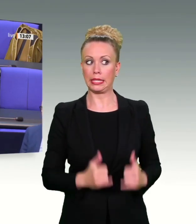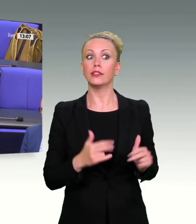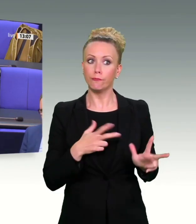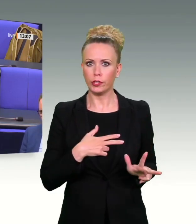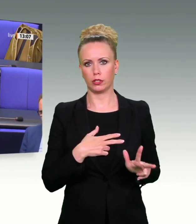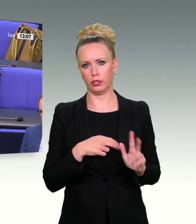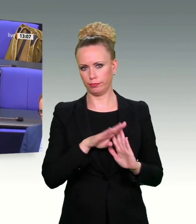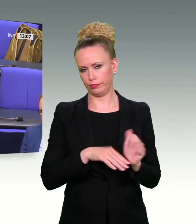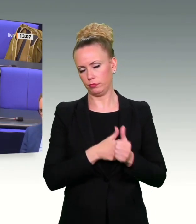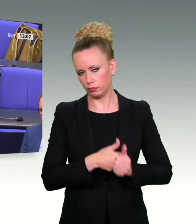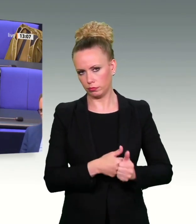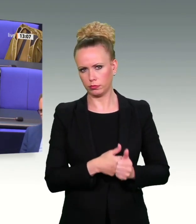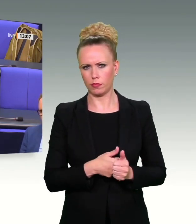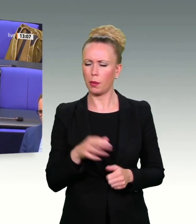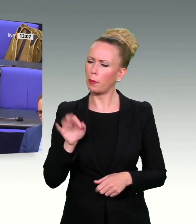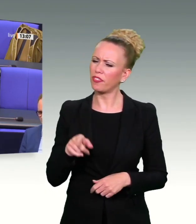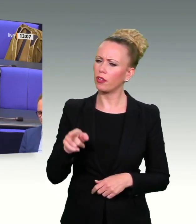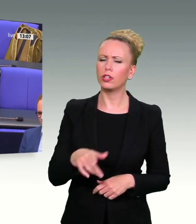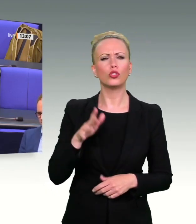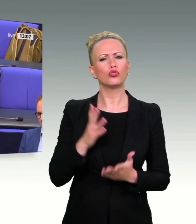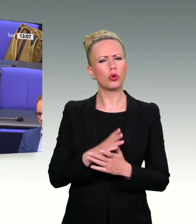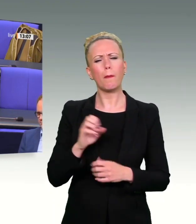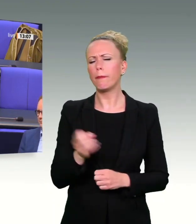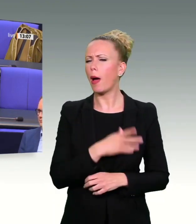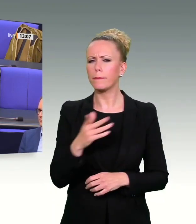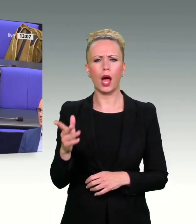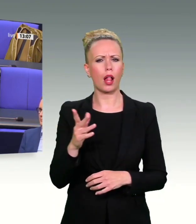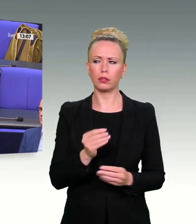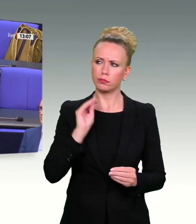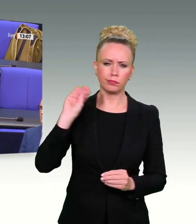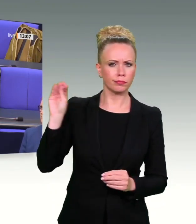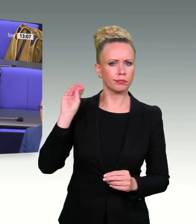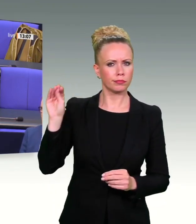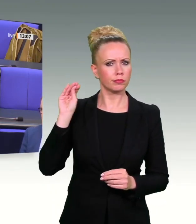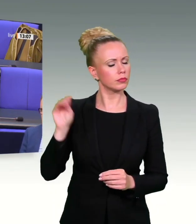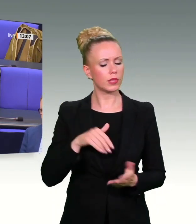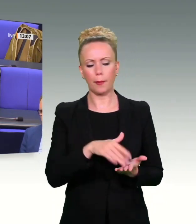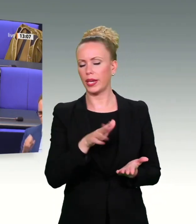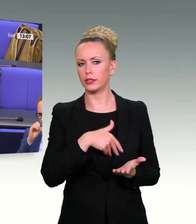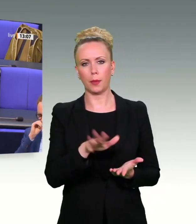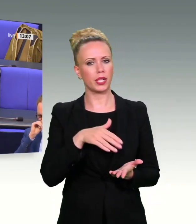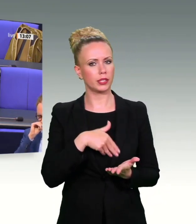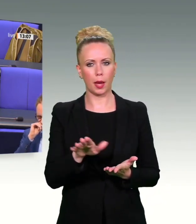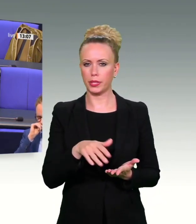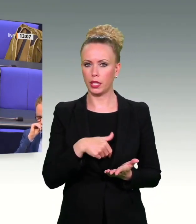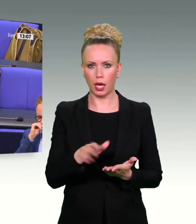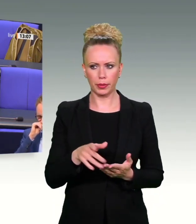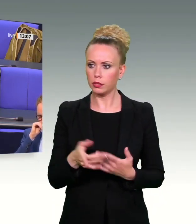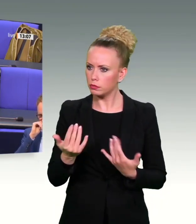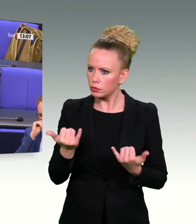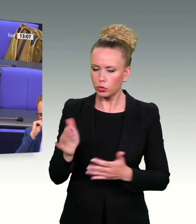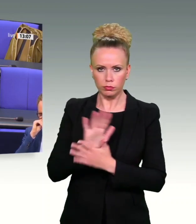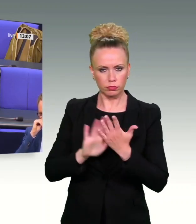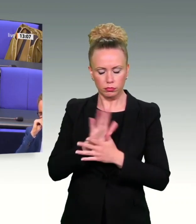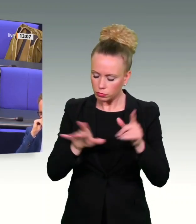Mal vor höchsten Gerichten gescheitert sind und jetzt einfach redundant denselben Kram erzählen, den Sie die letzten Jahrzehnte hier